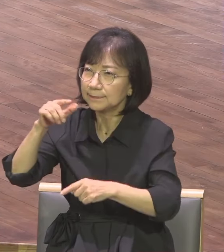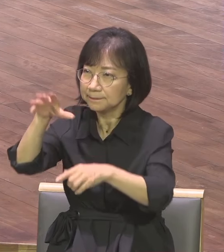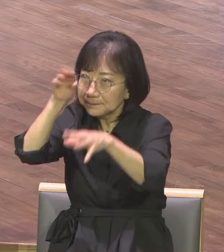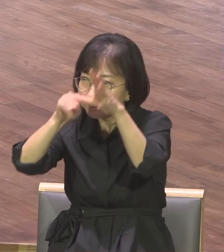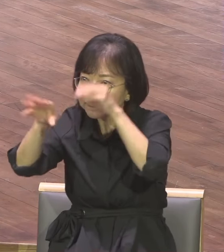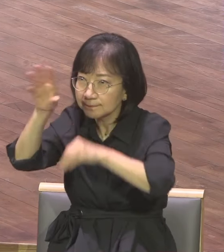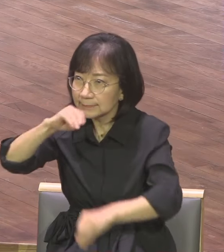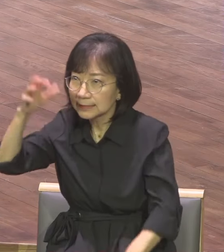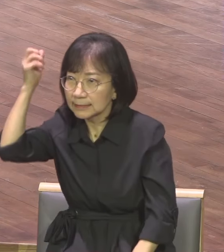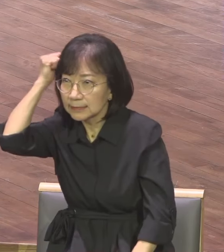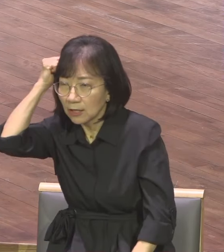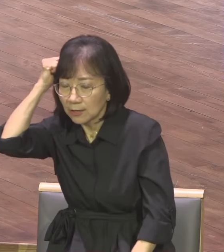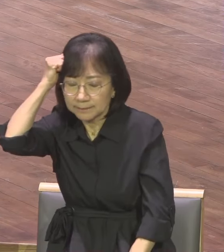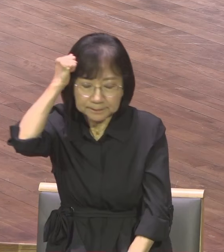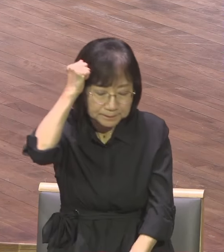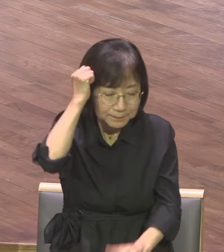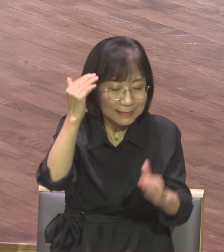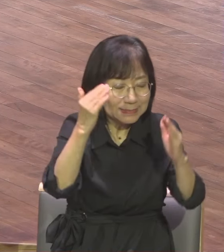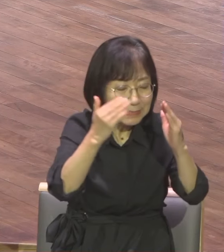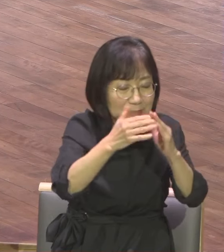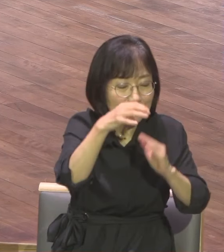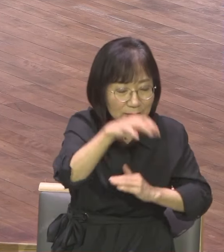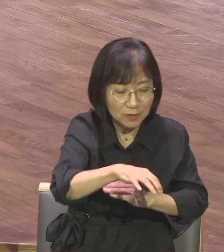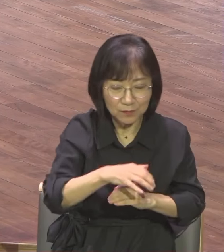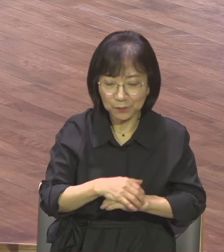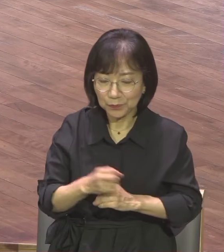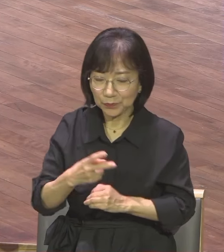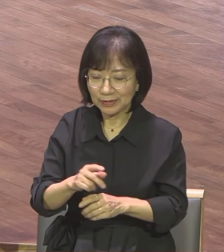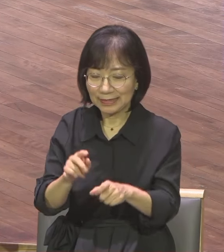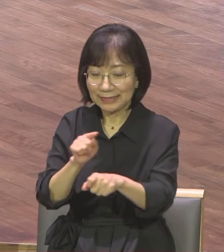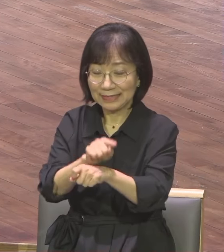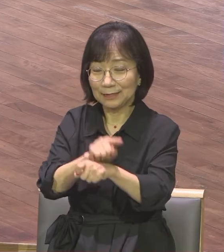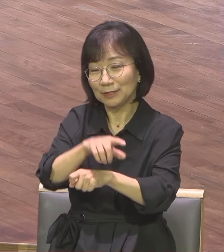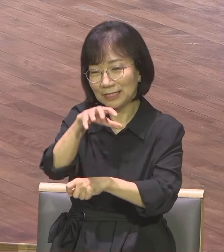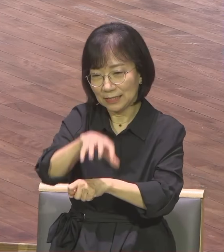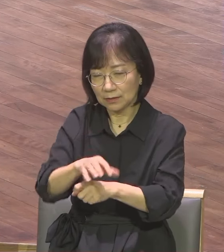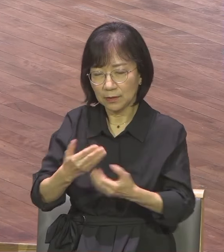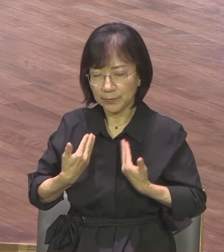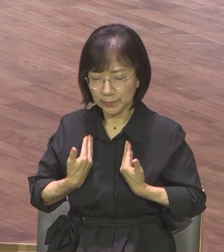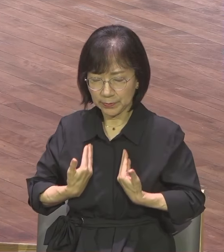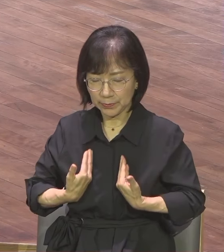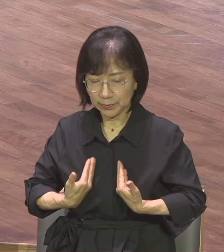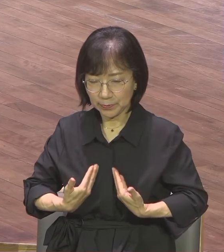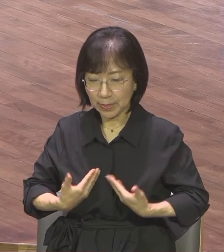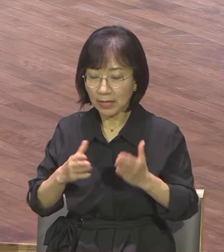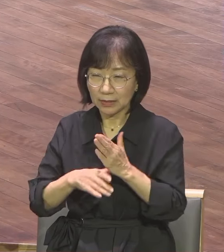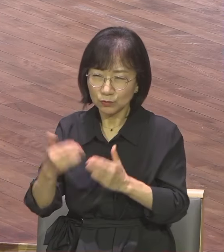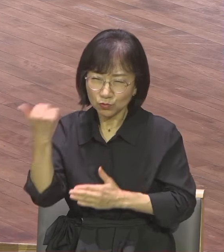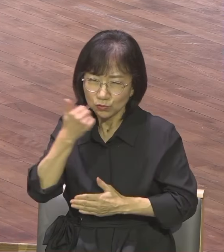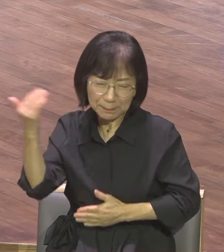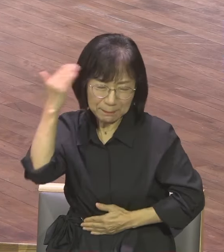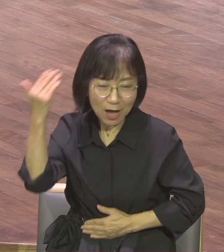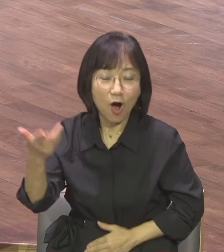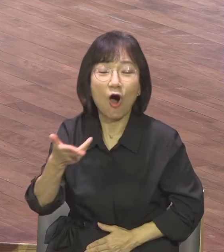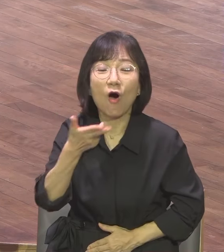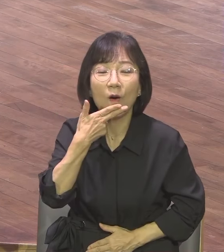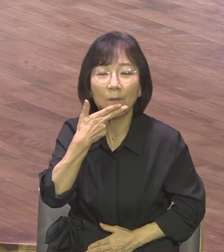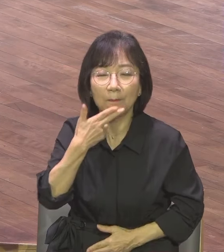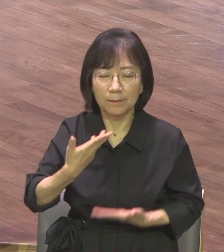사무실에서 가장 조용한 장소에서 아무도 침범하지 못한 가장 조용한 장소에서